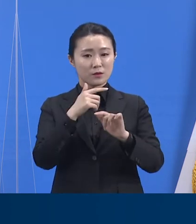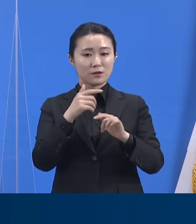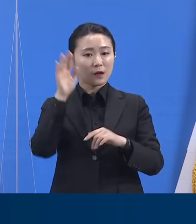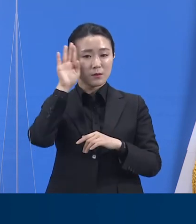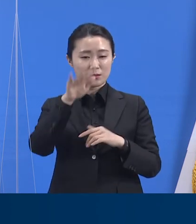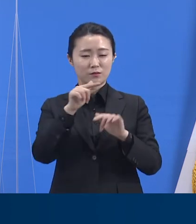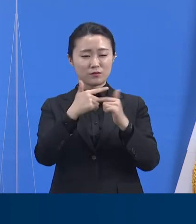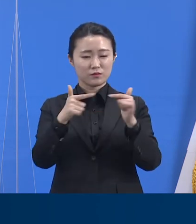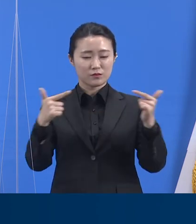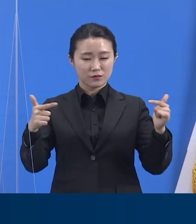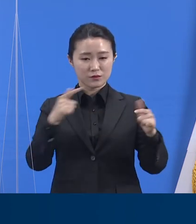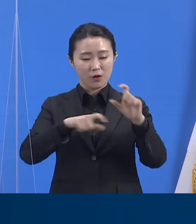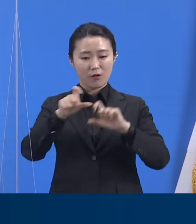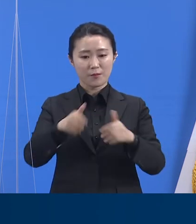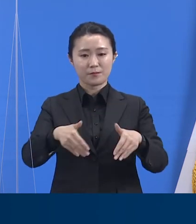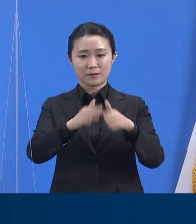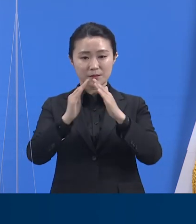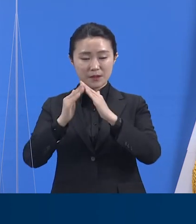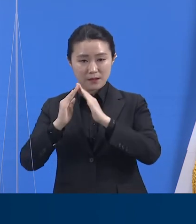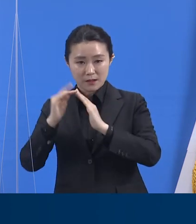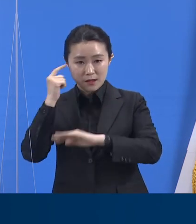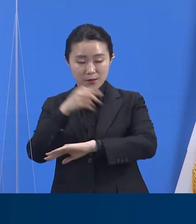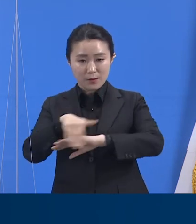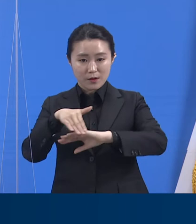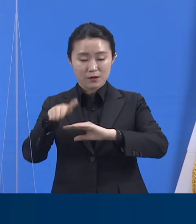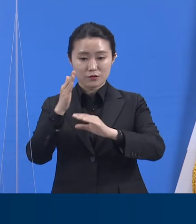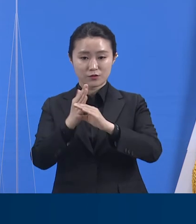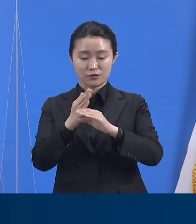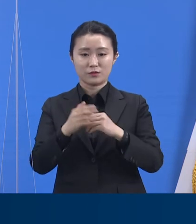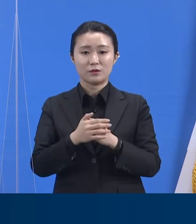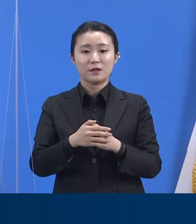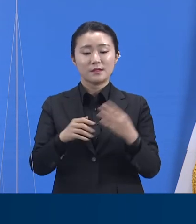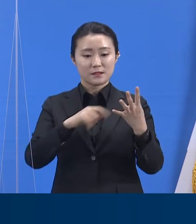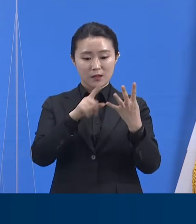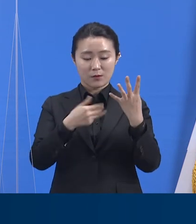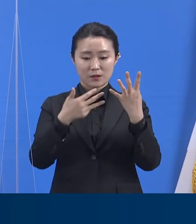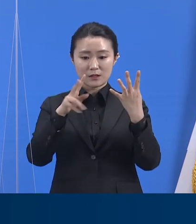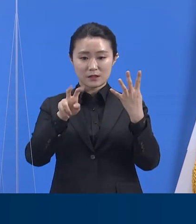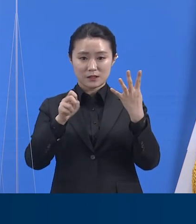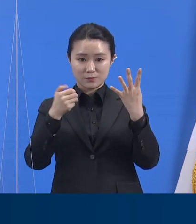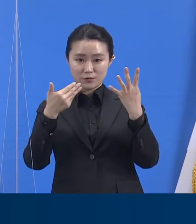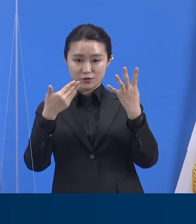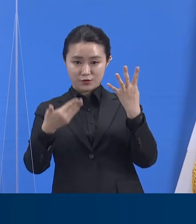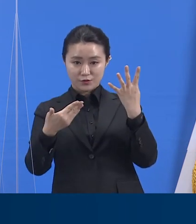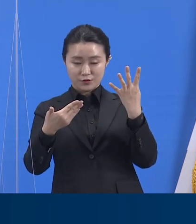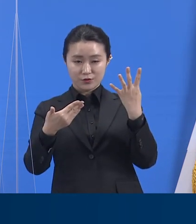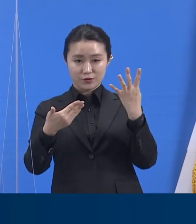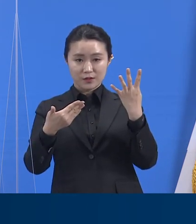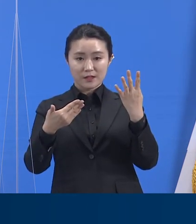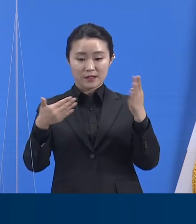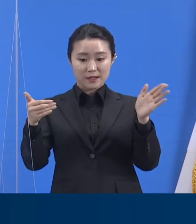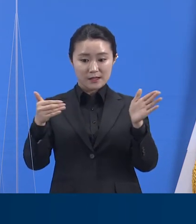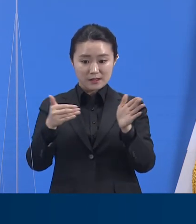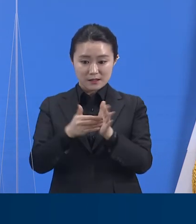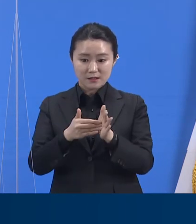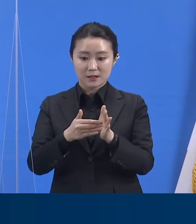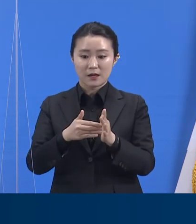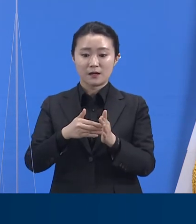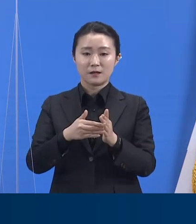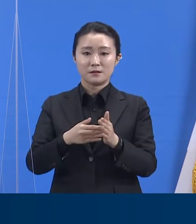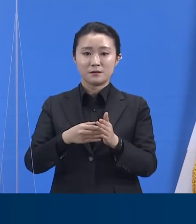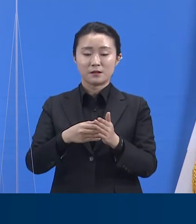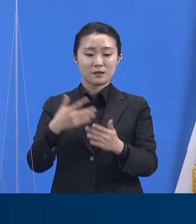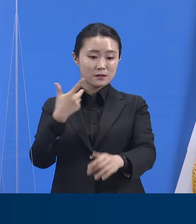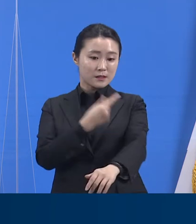설치하면서 4월 29일까지 총 48개 센터가 운영될 계획입니다. 몇